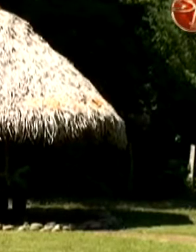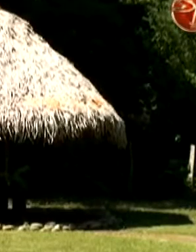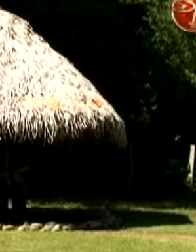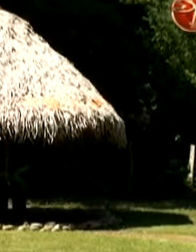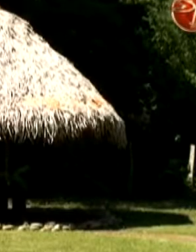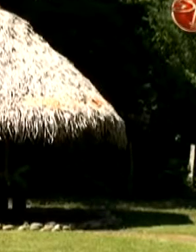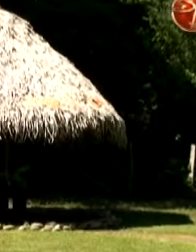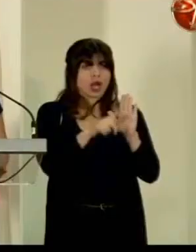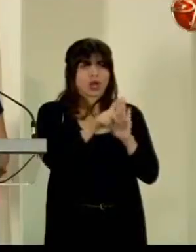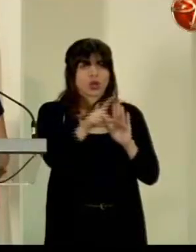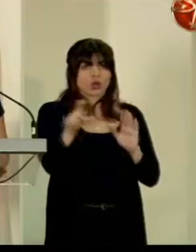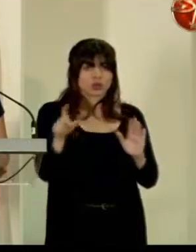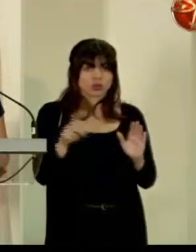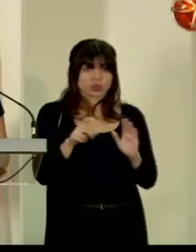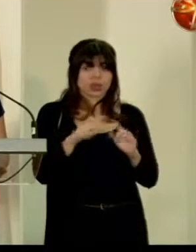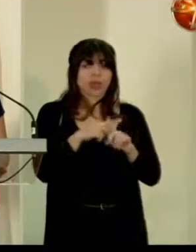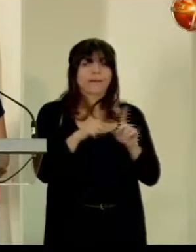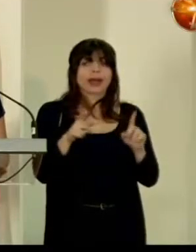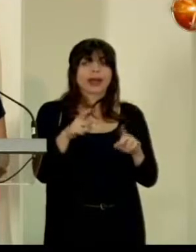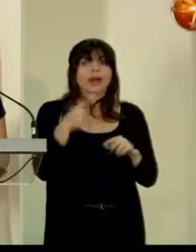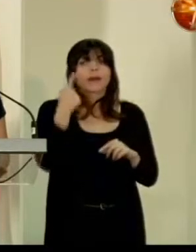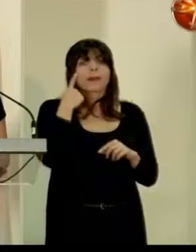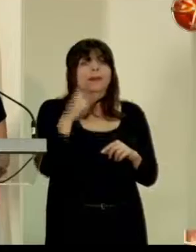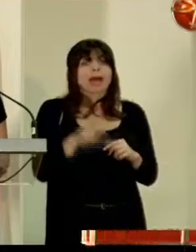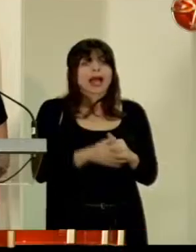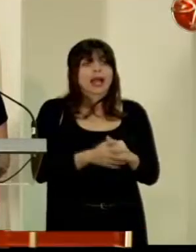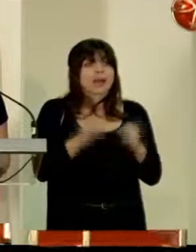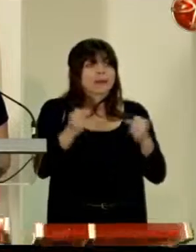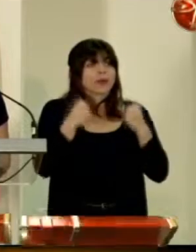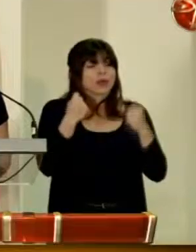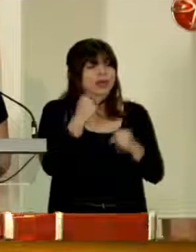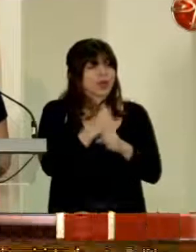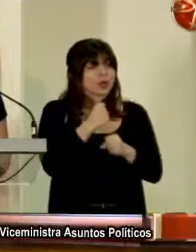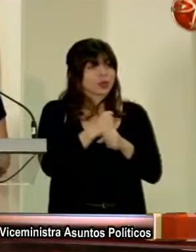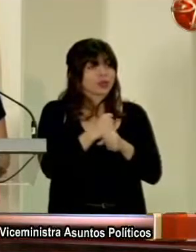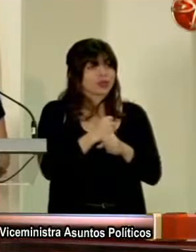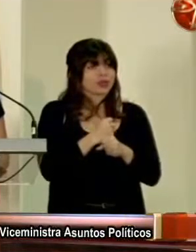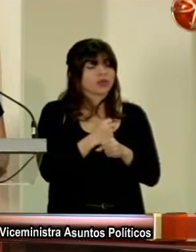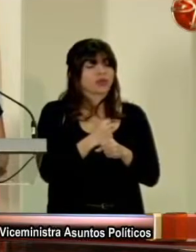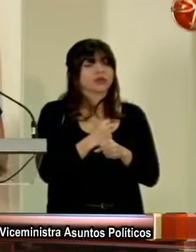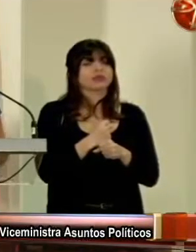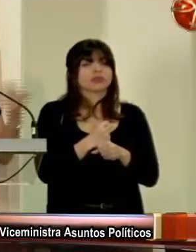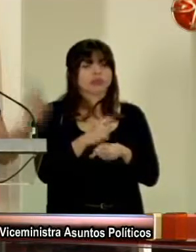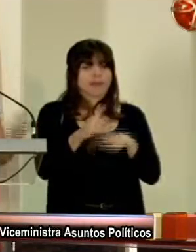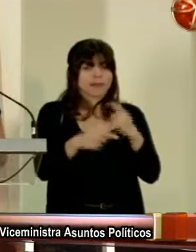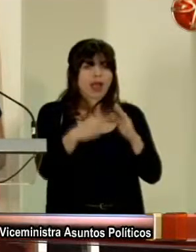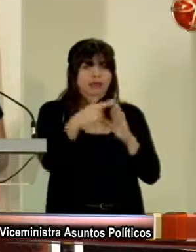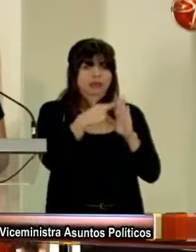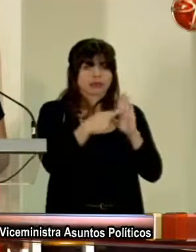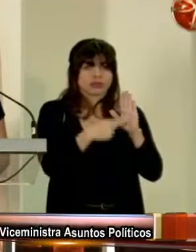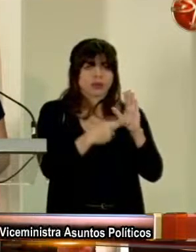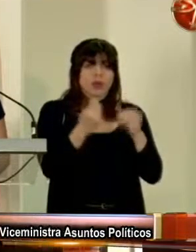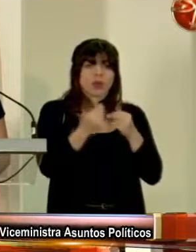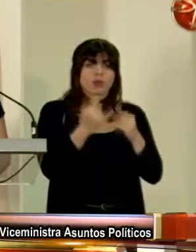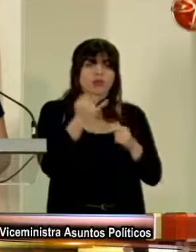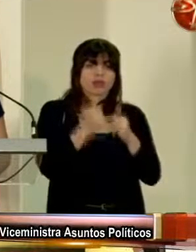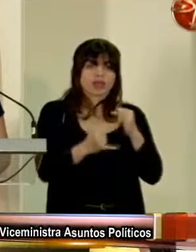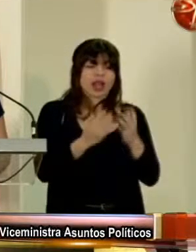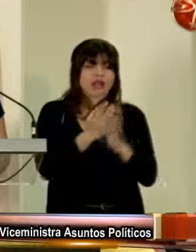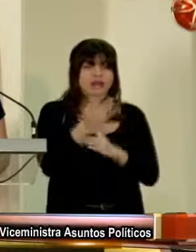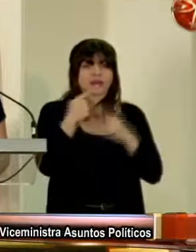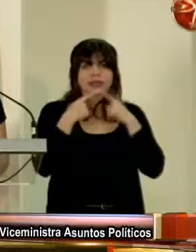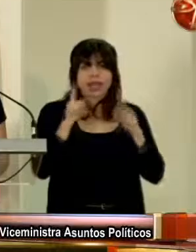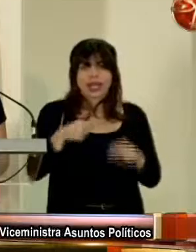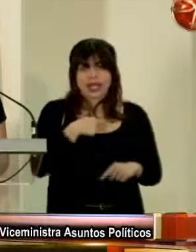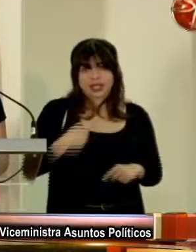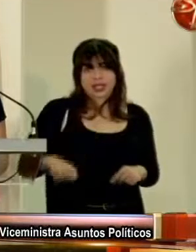y el contenido del mecanismo. Pero para efectos del Poder Ejecutivo estaríamos regulando el producto final por vía de decreto